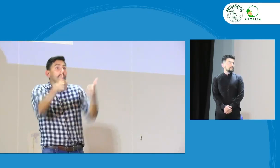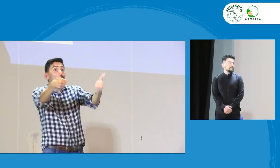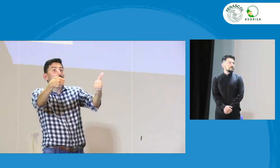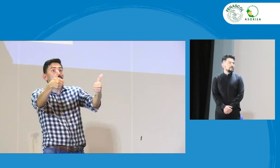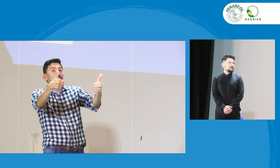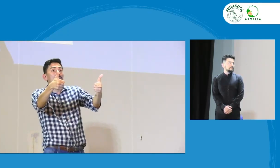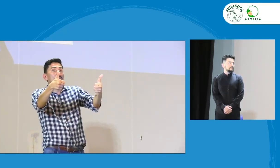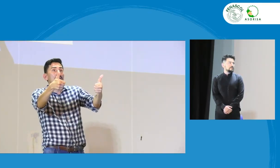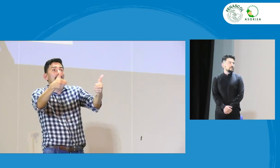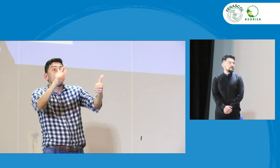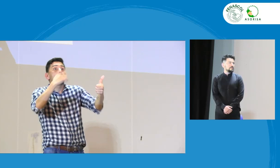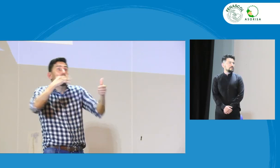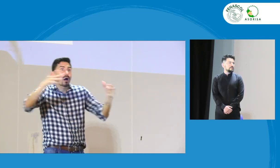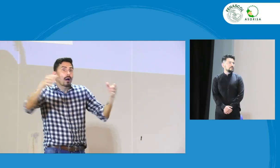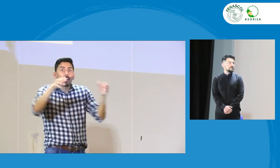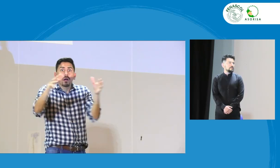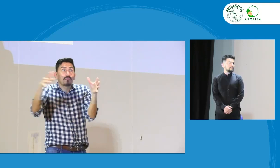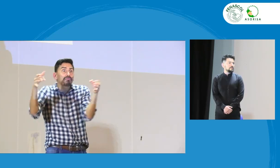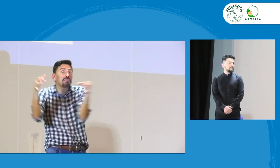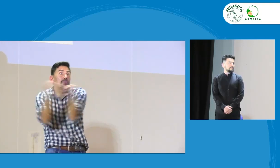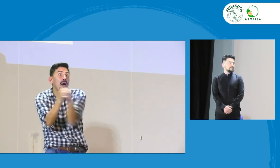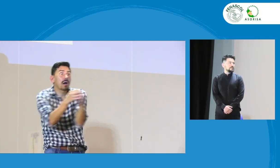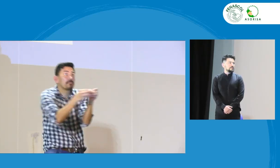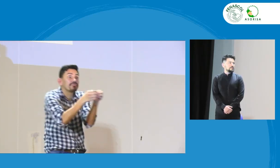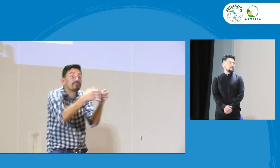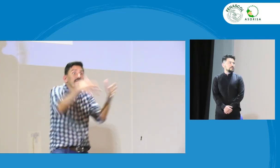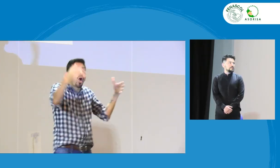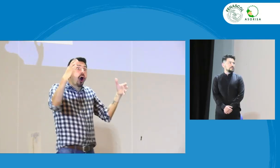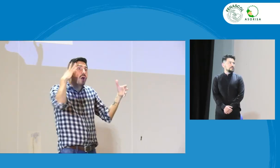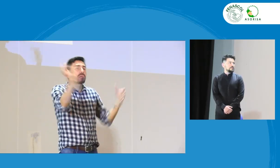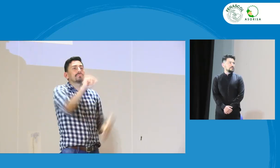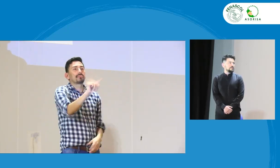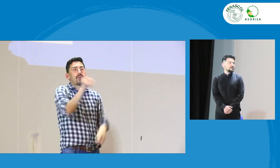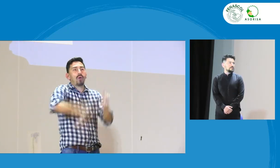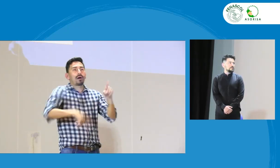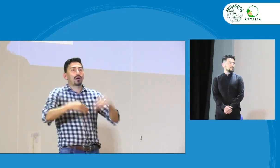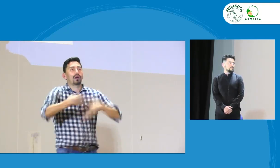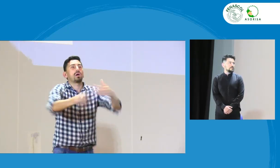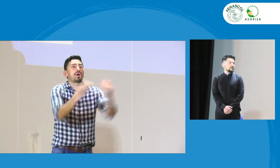la mayoría van a ser personas sordas, no puede ser la mayoría personas oyentes,